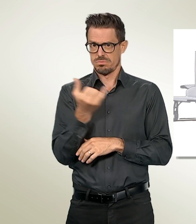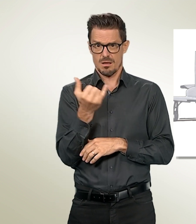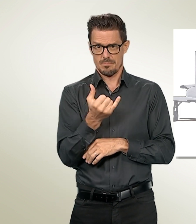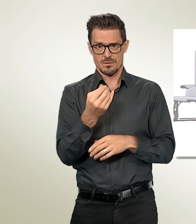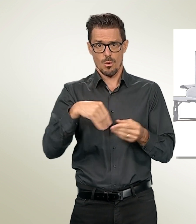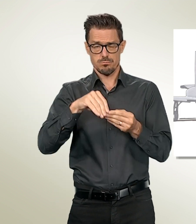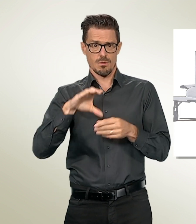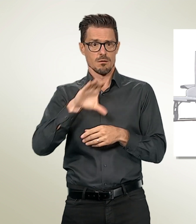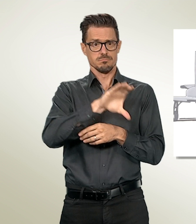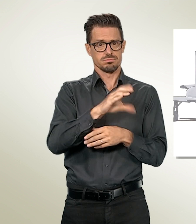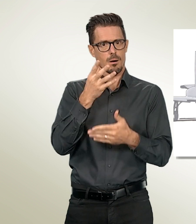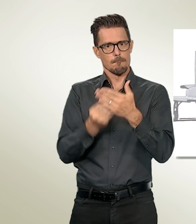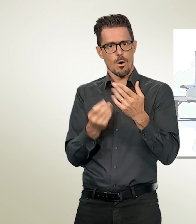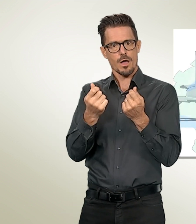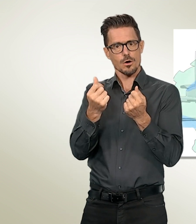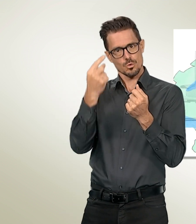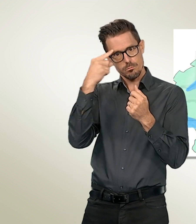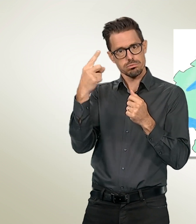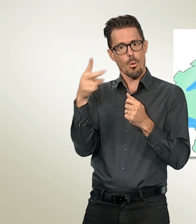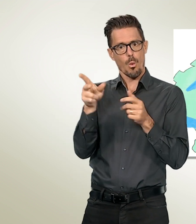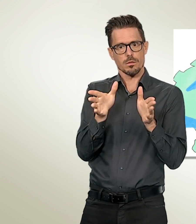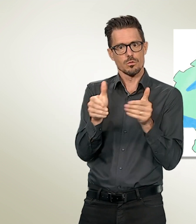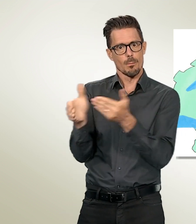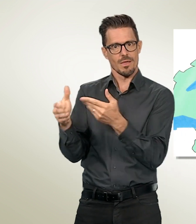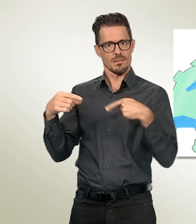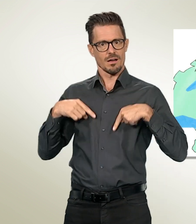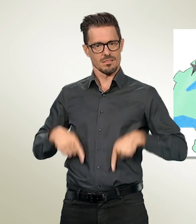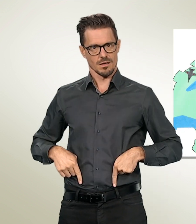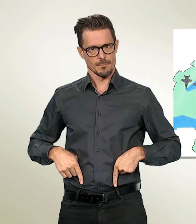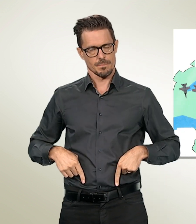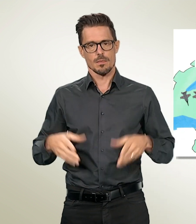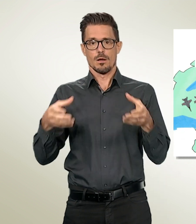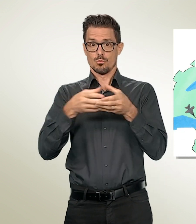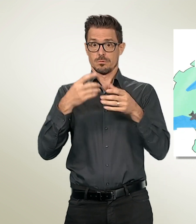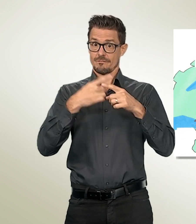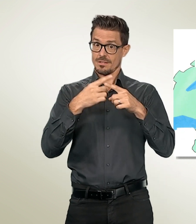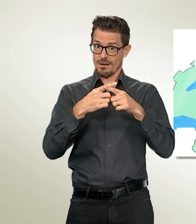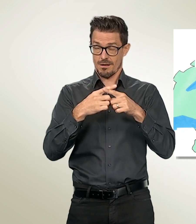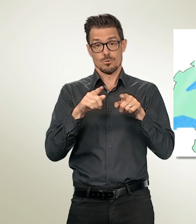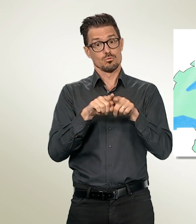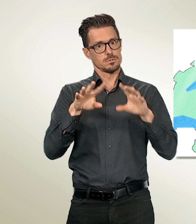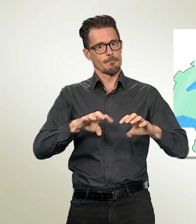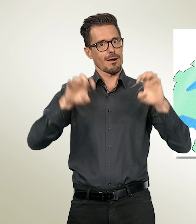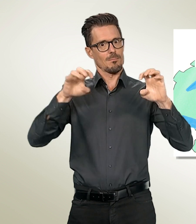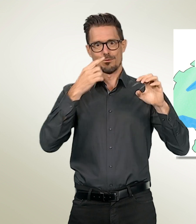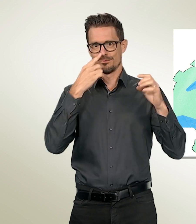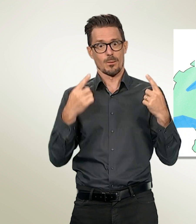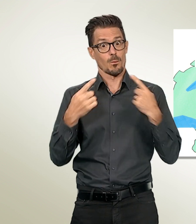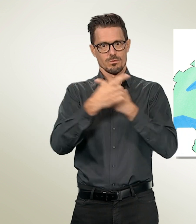pour d'autres tâches de l'État. Le Conseil fédéral et le Parlement estiment quant à eux que la Suisse continuera à avoir besoin d'avions de combat